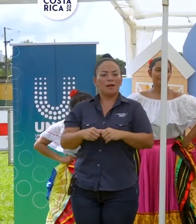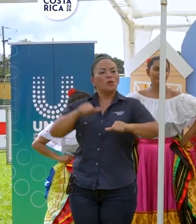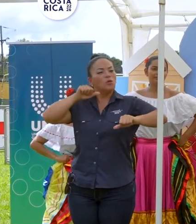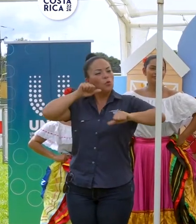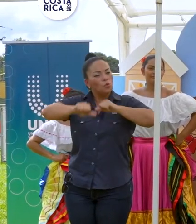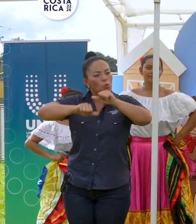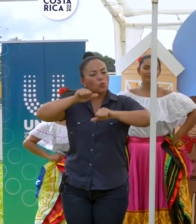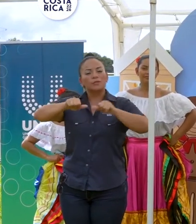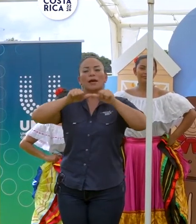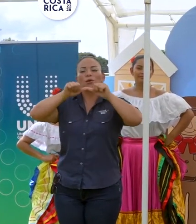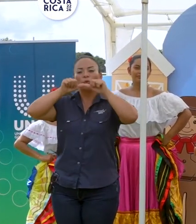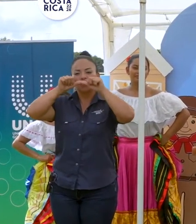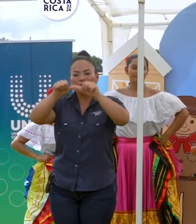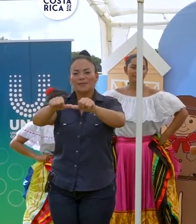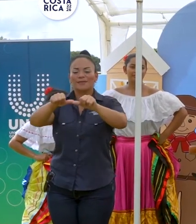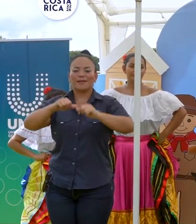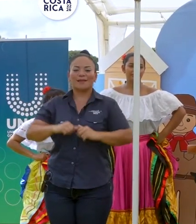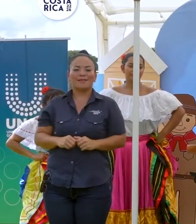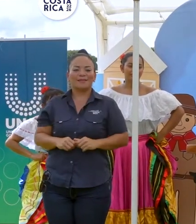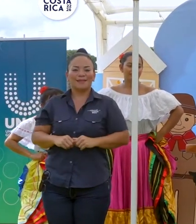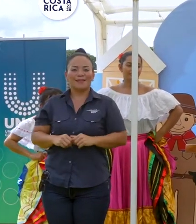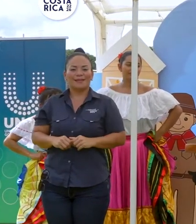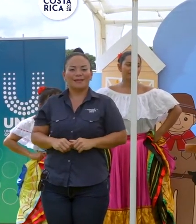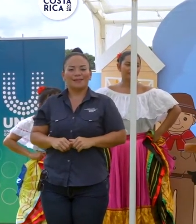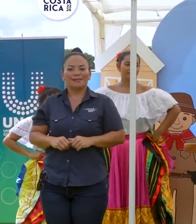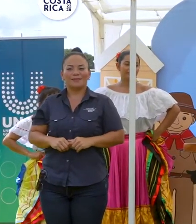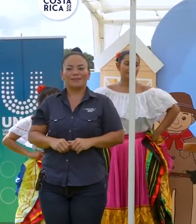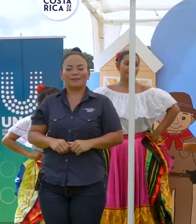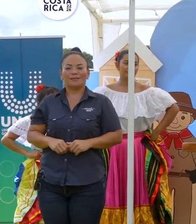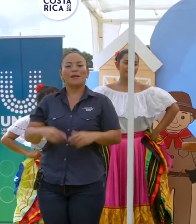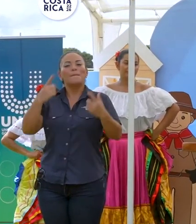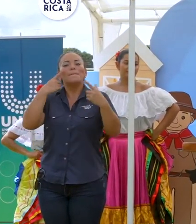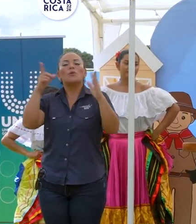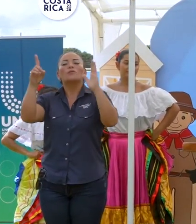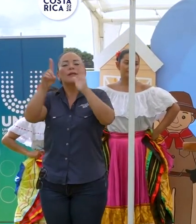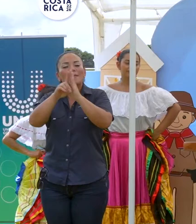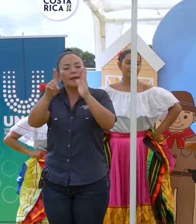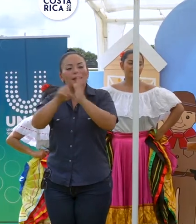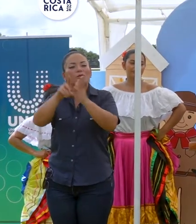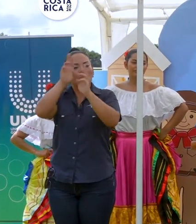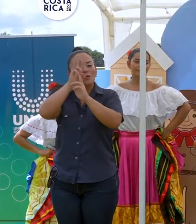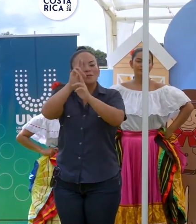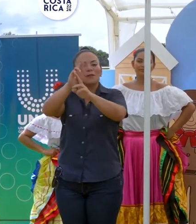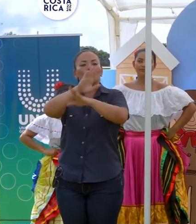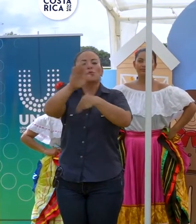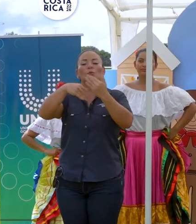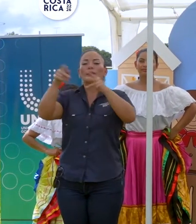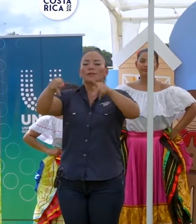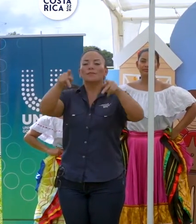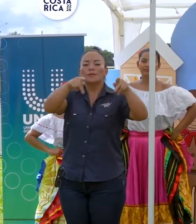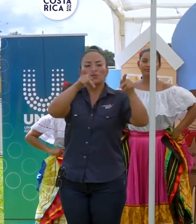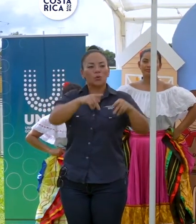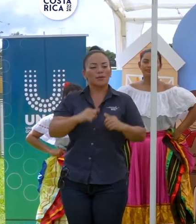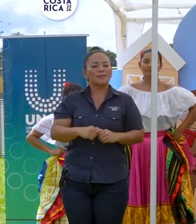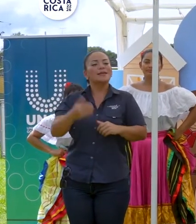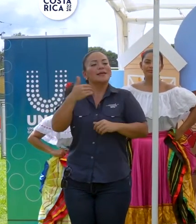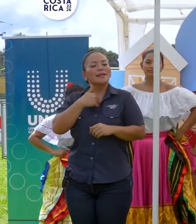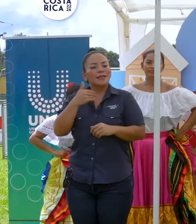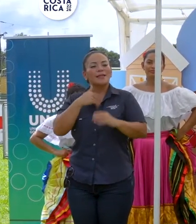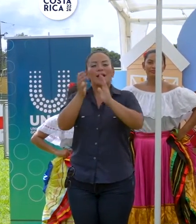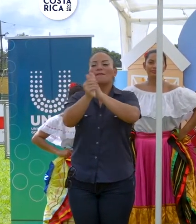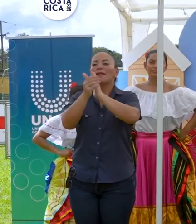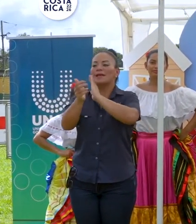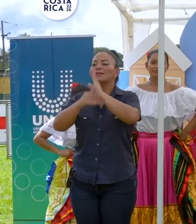lucha constante por el derecho y respeto de las personas que tienen